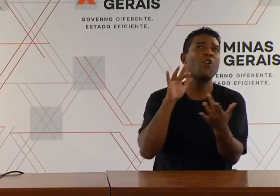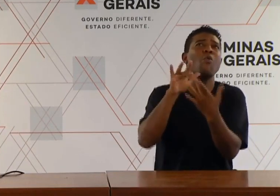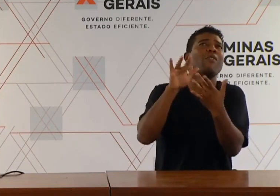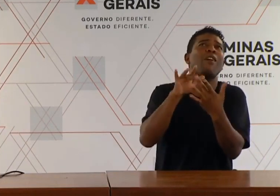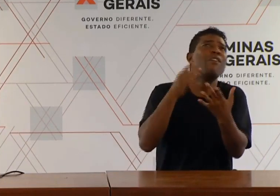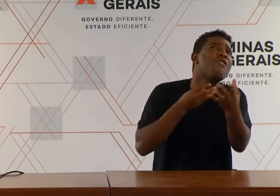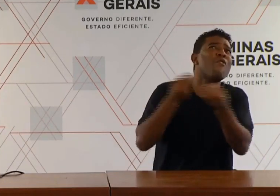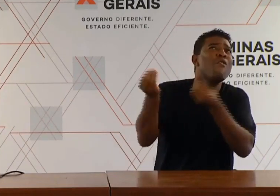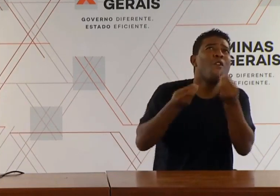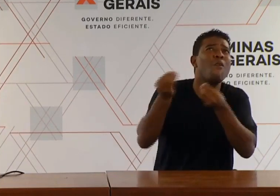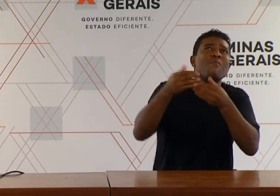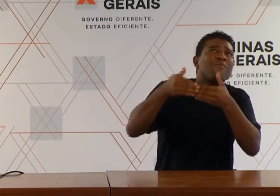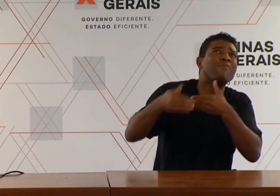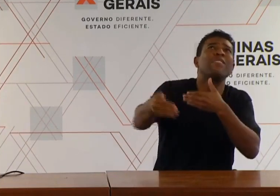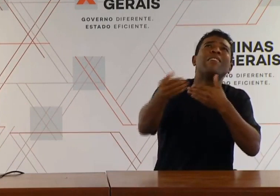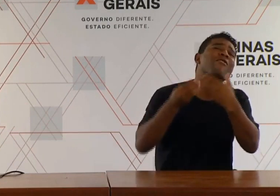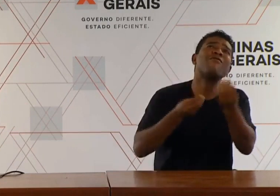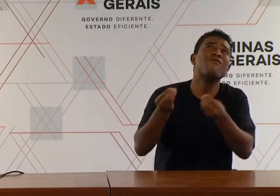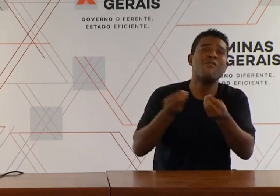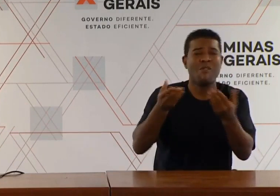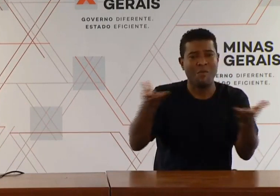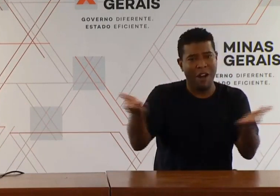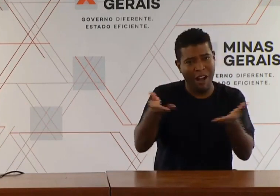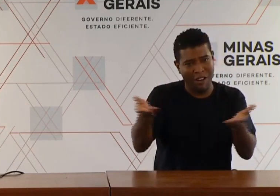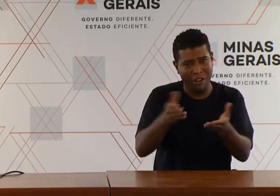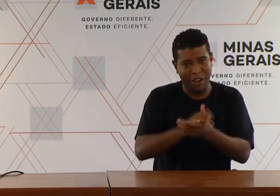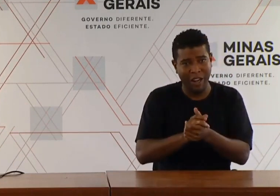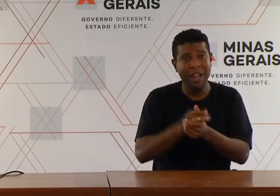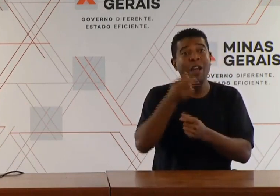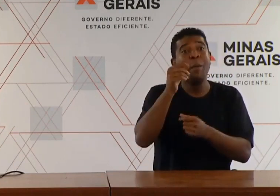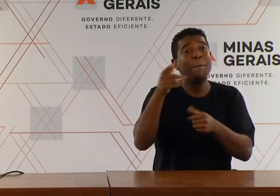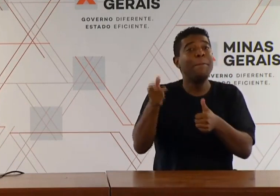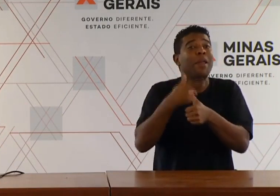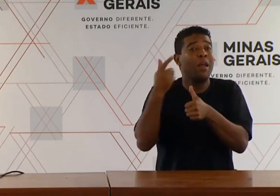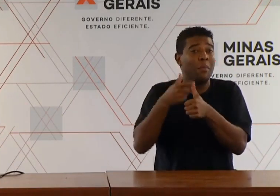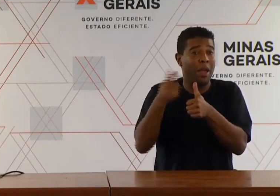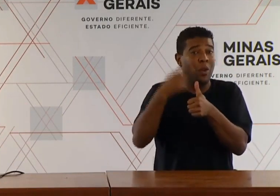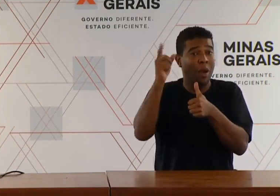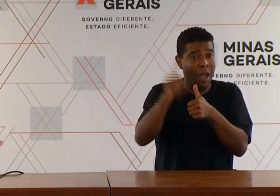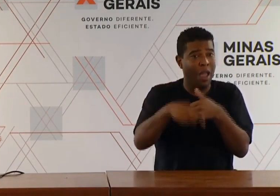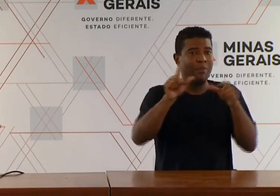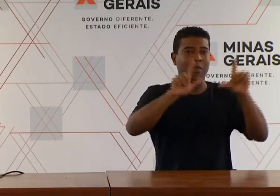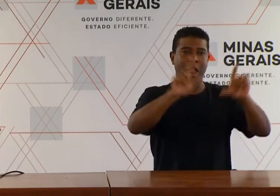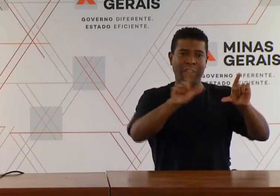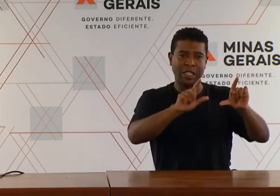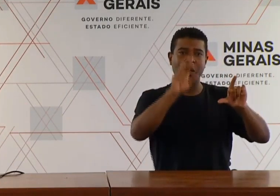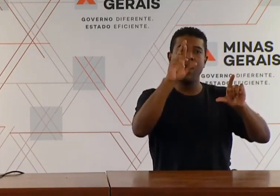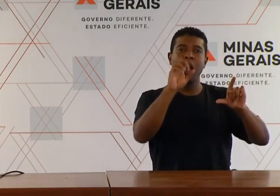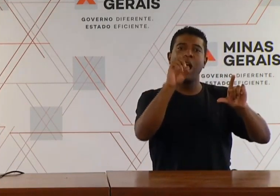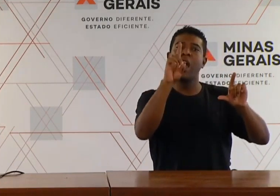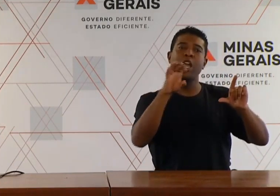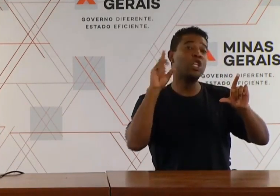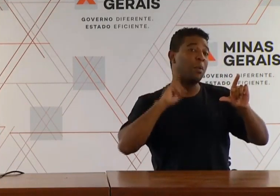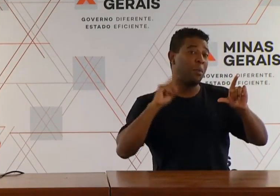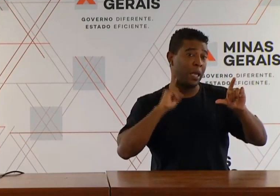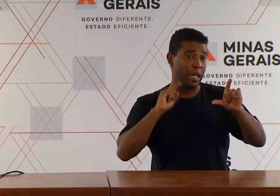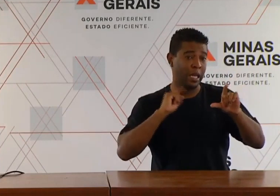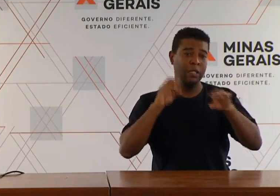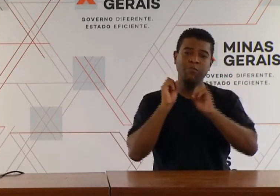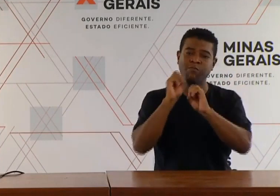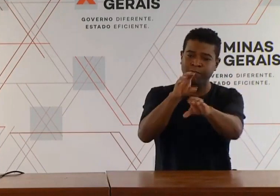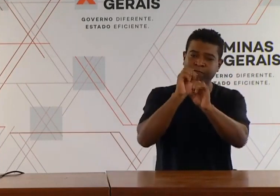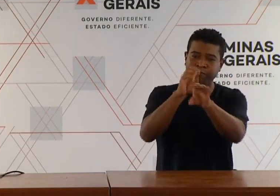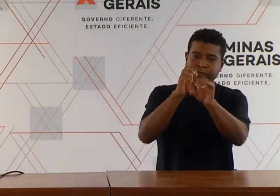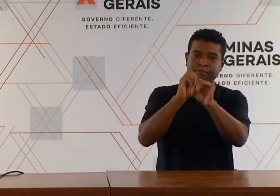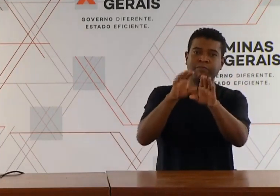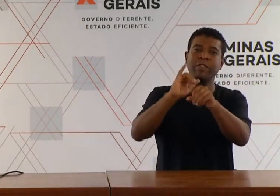processo a partir dos planos de estudos estruturados, a transmissão da Rede Minas fortalecendo essa parte metodológica e